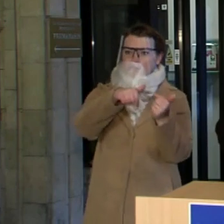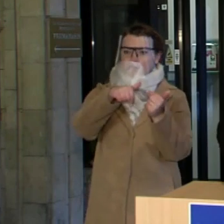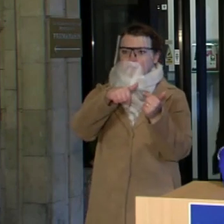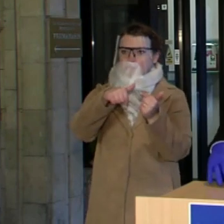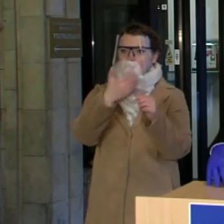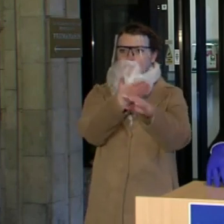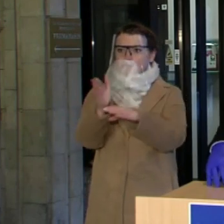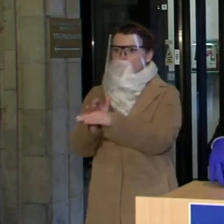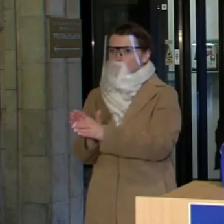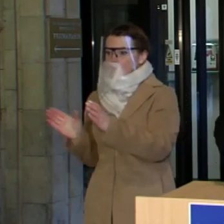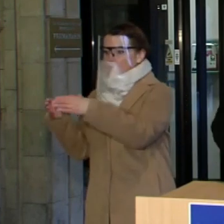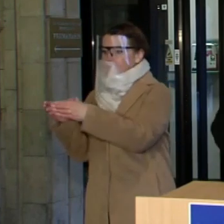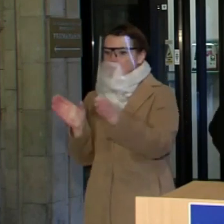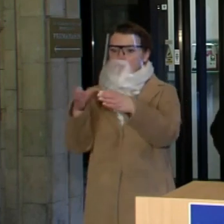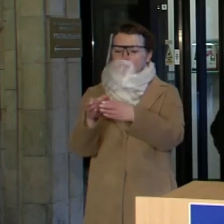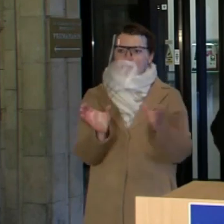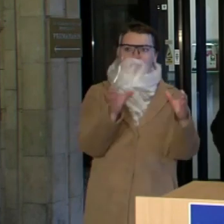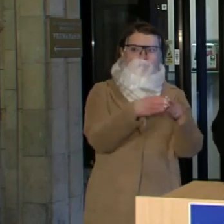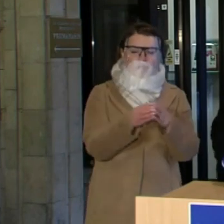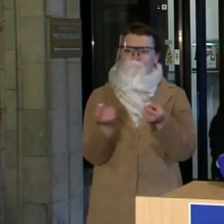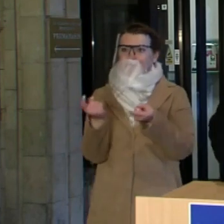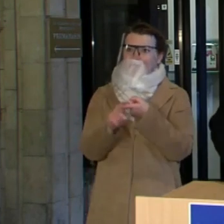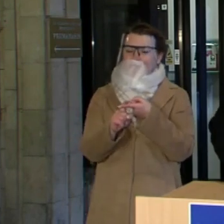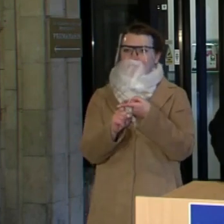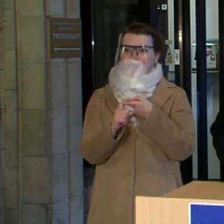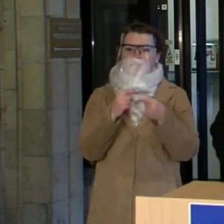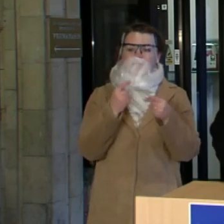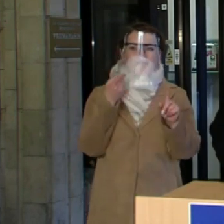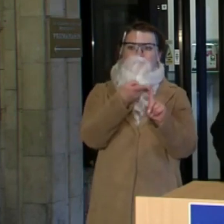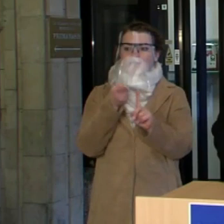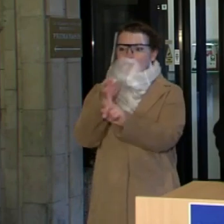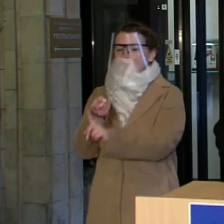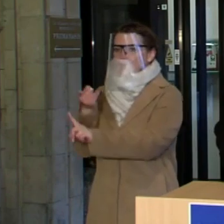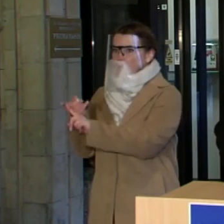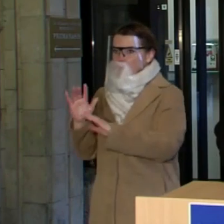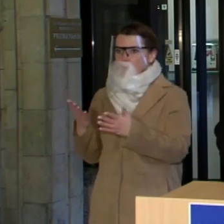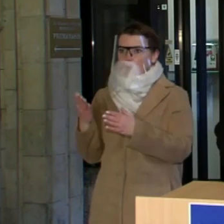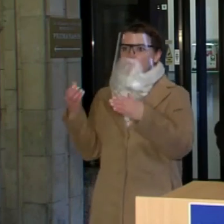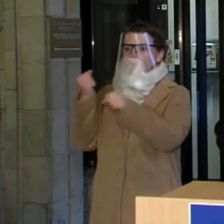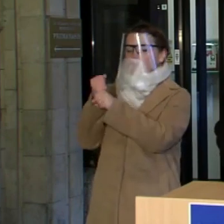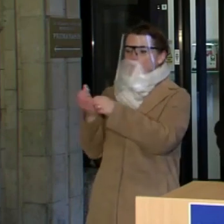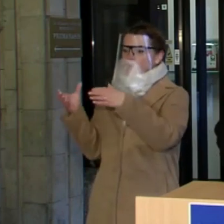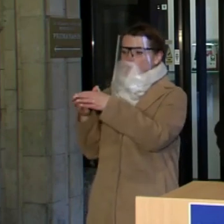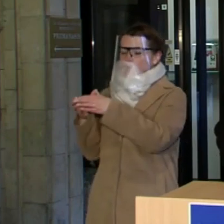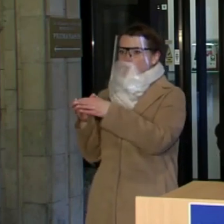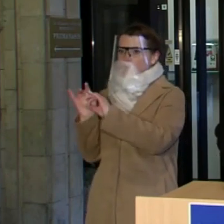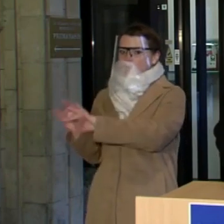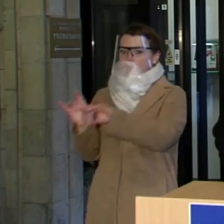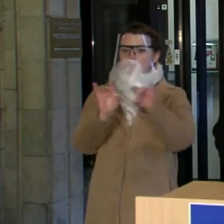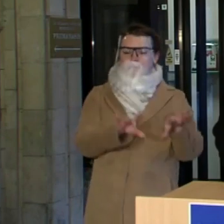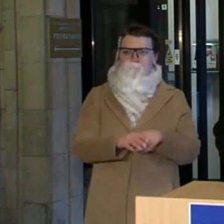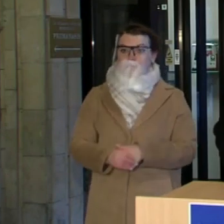suskirstant jį pagal funkcijų grupės į atskirus komitetus, atskiras darbo grupės. Ir